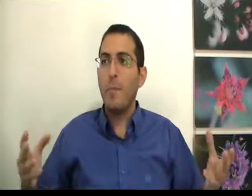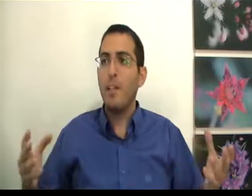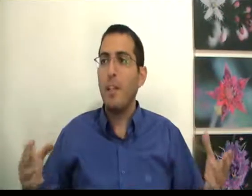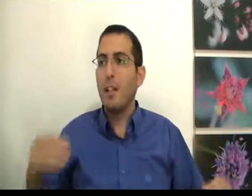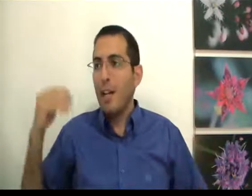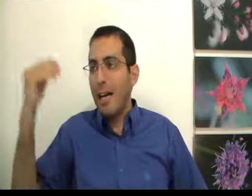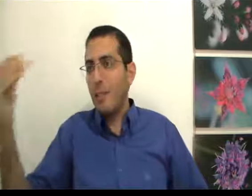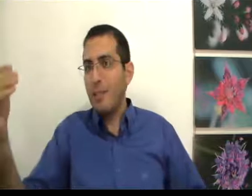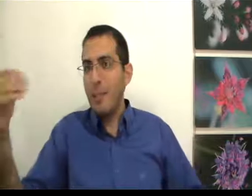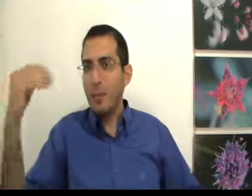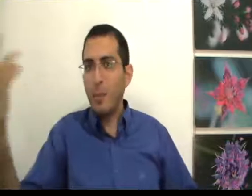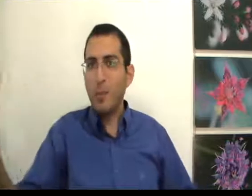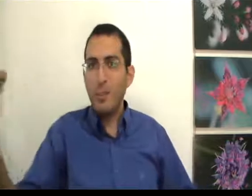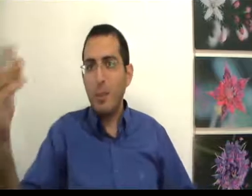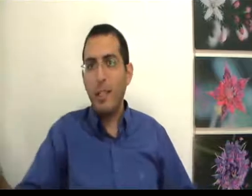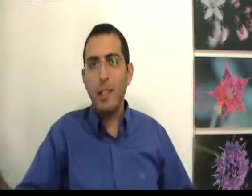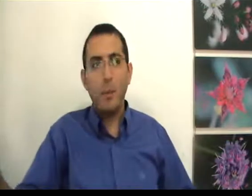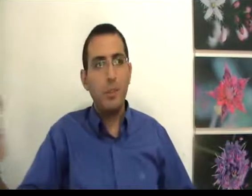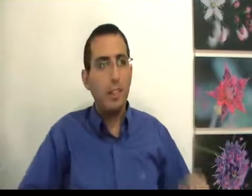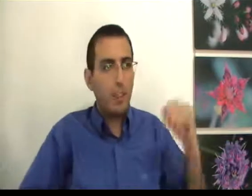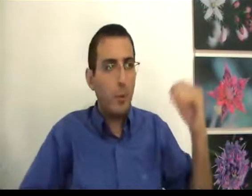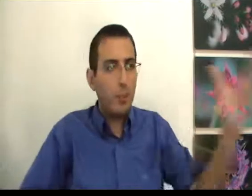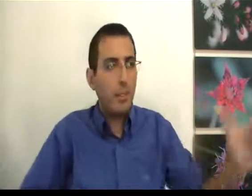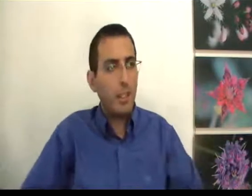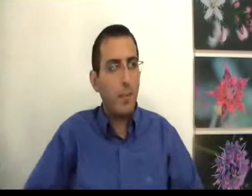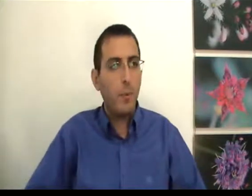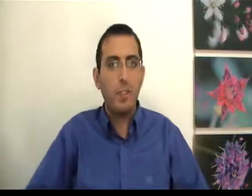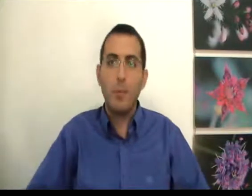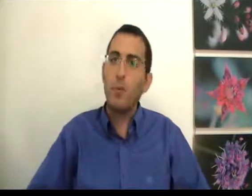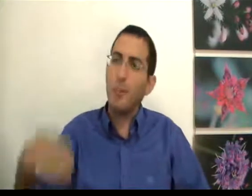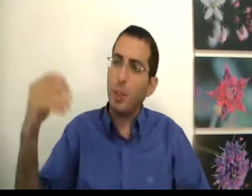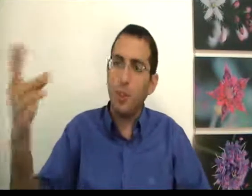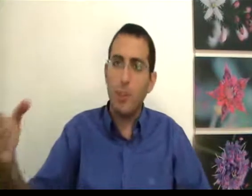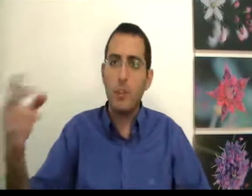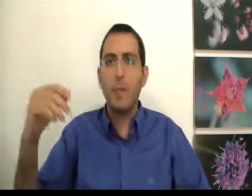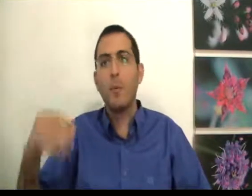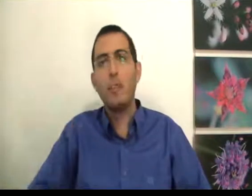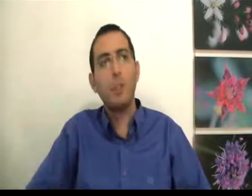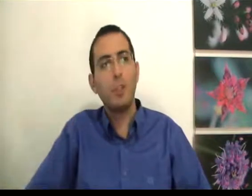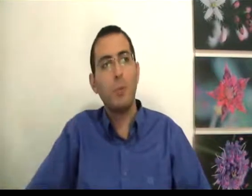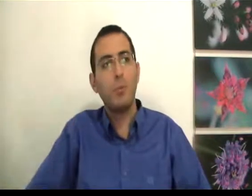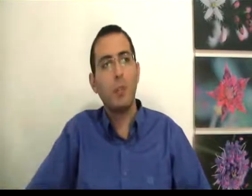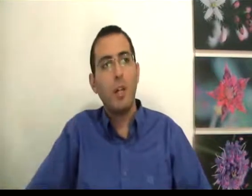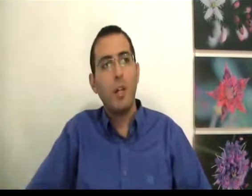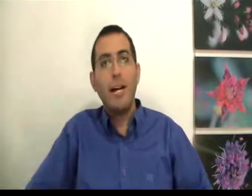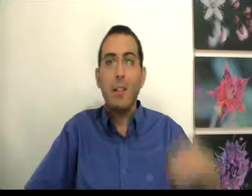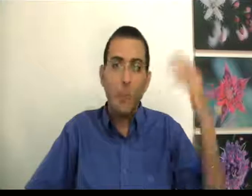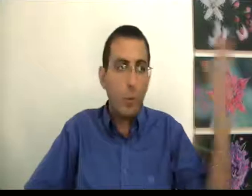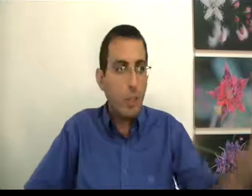אמיתי אתה עושה משהו, אתה מרוצה, אתה לא מרוצה, אתה מרוצה ותשעים אחוז, תגיד מרוצה ותשעים אחוז אתה לא מרוצה